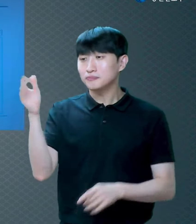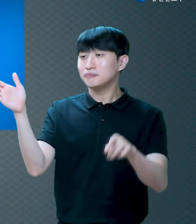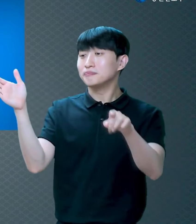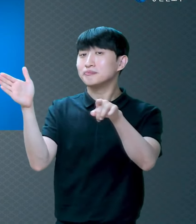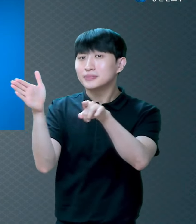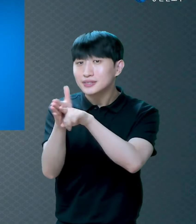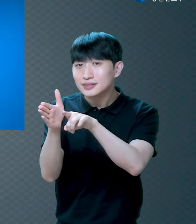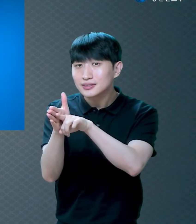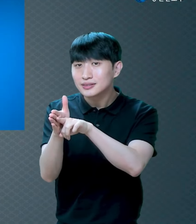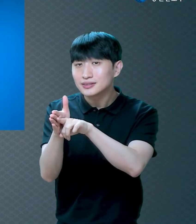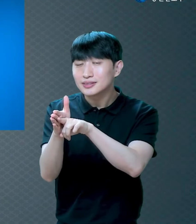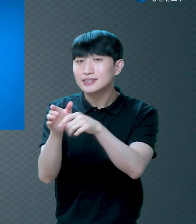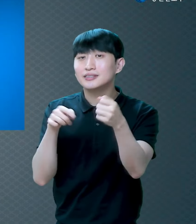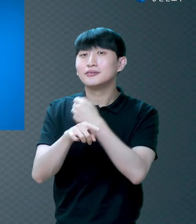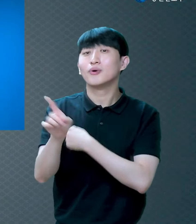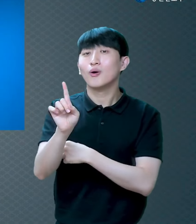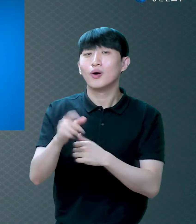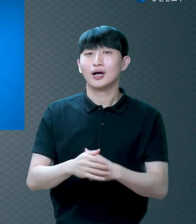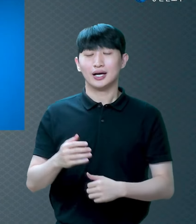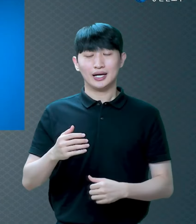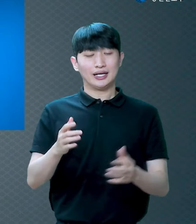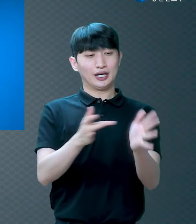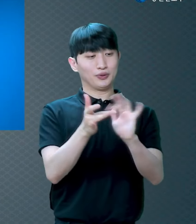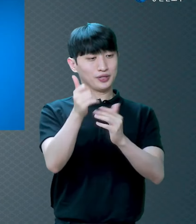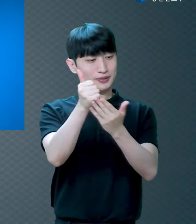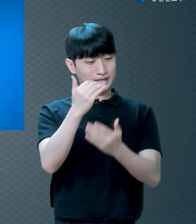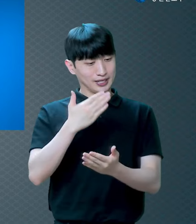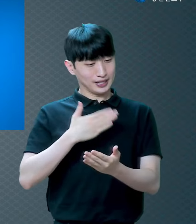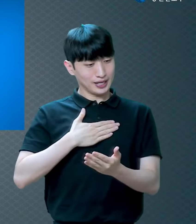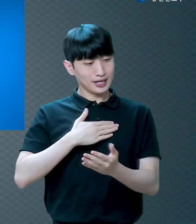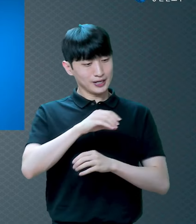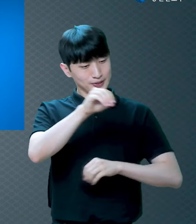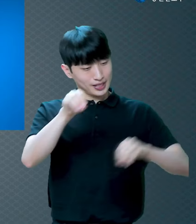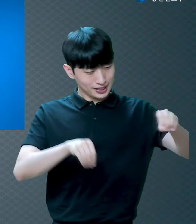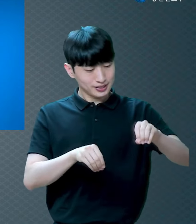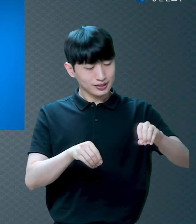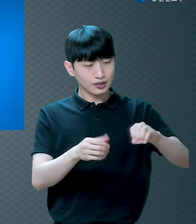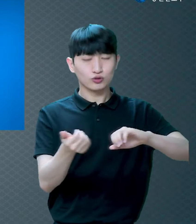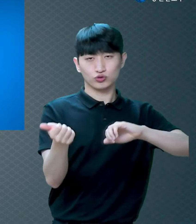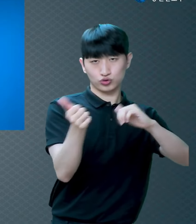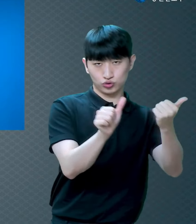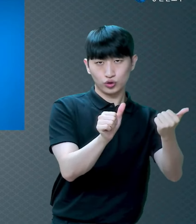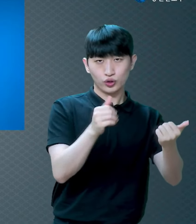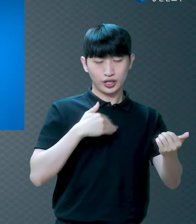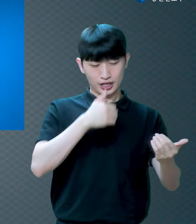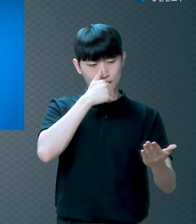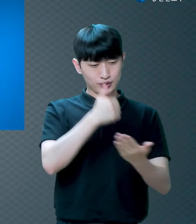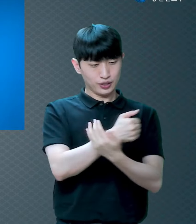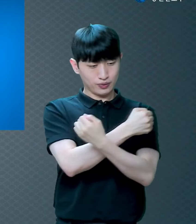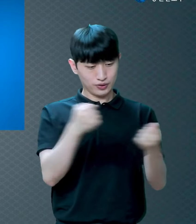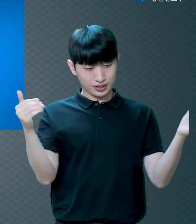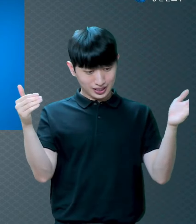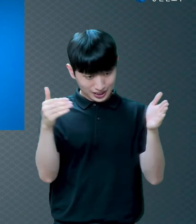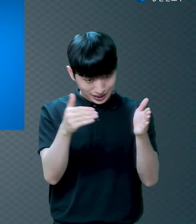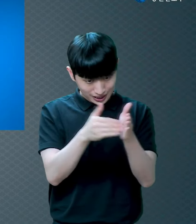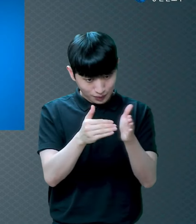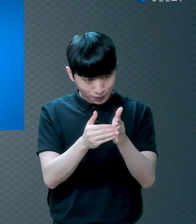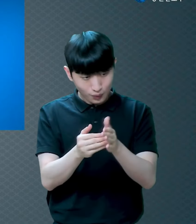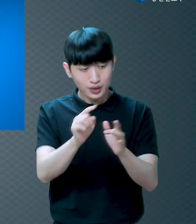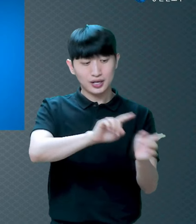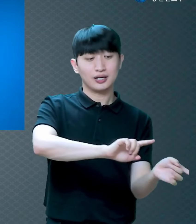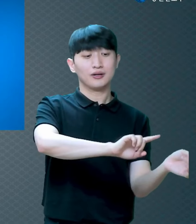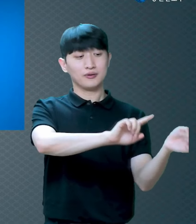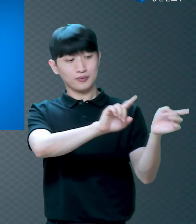예수님이 죽어서 내 죄가 용서가 되고 예수님이 부활하심으로 내 죄가 용서된 것을